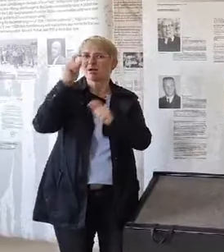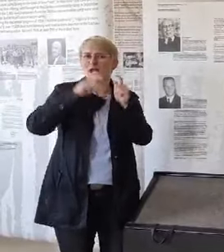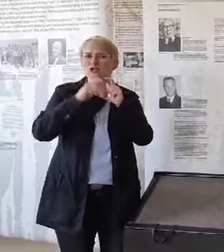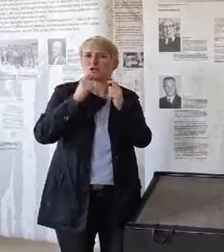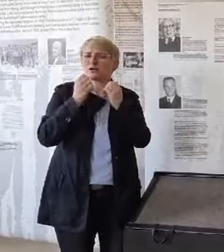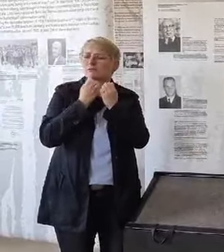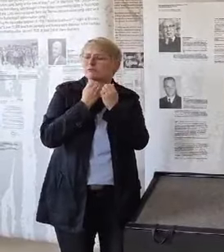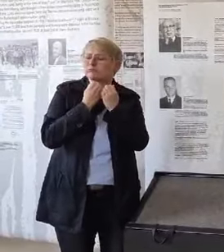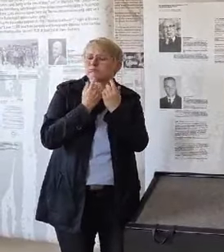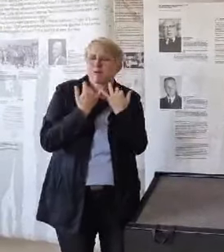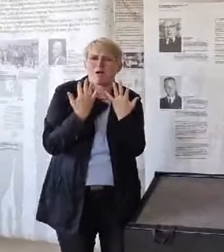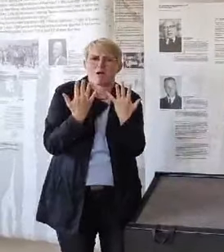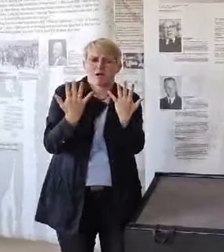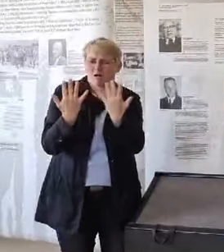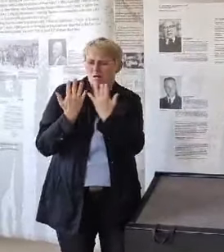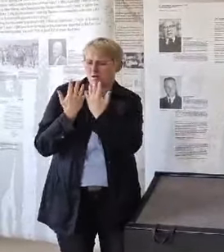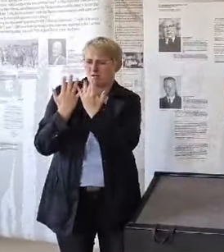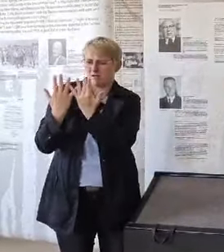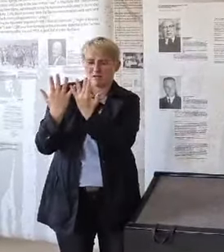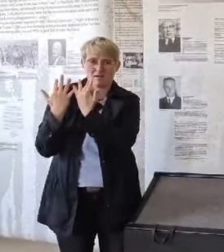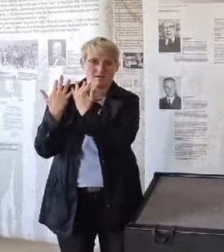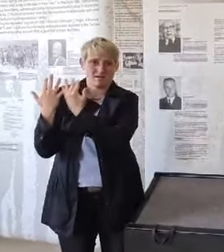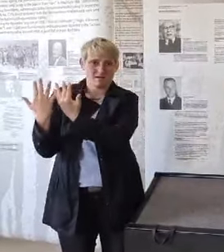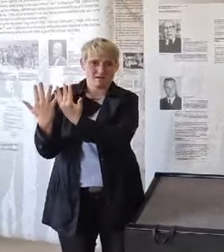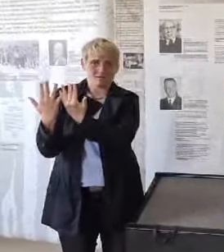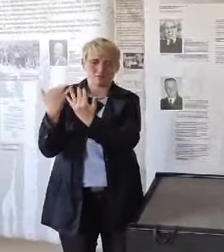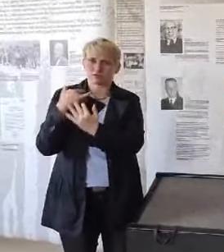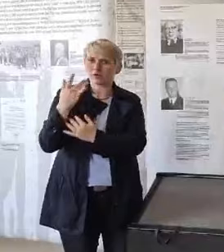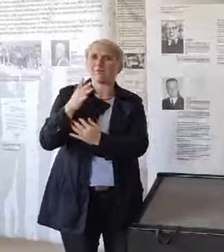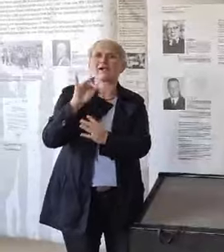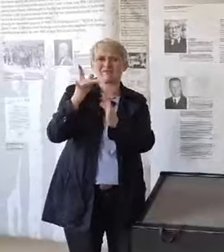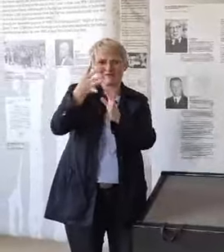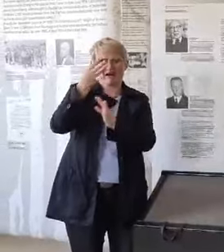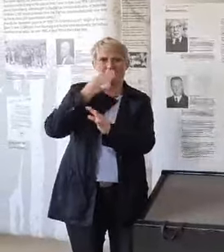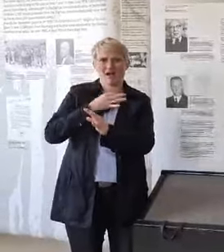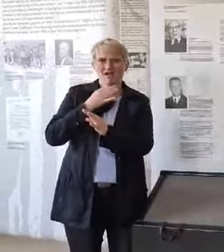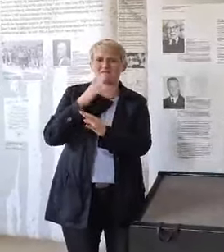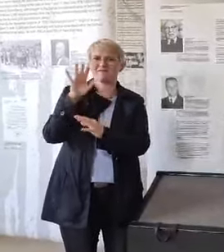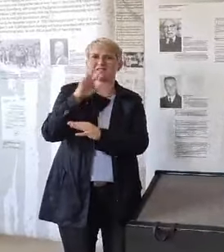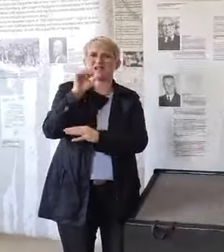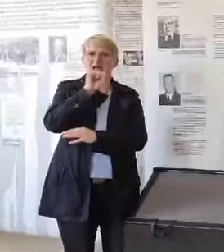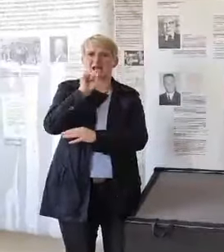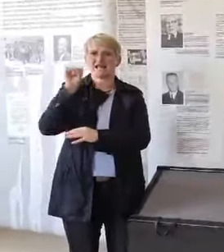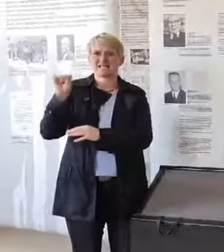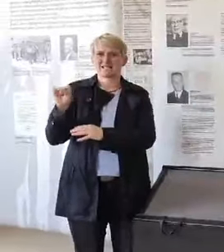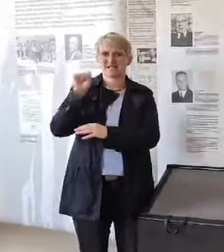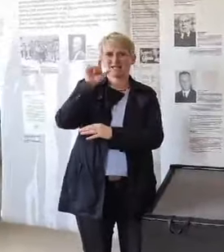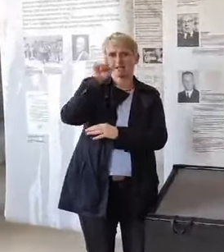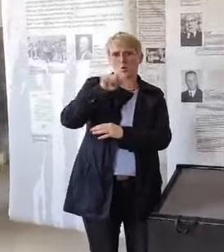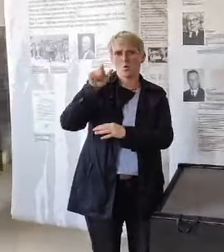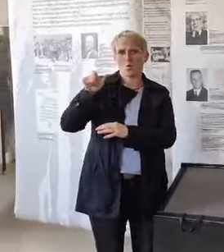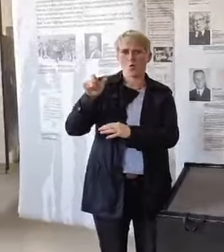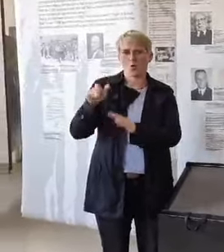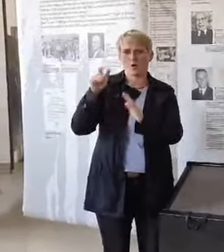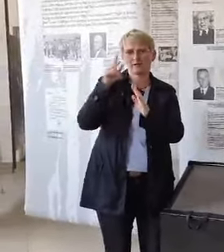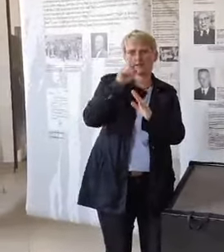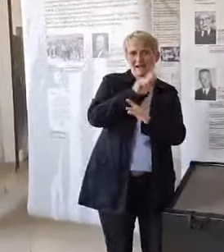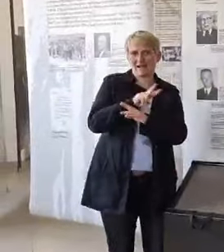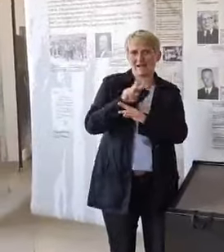Und jetzt auf die Frage zurückzukommen, wie viele SS-Leute waren denn hier im Lager und haben Bewachtung kontrolliert?